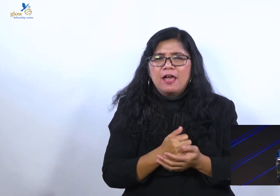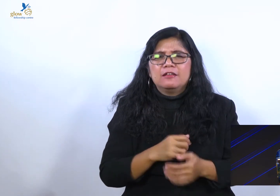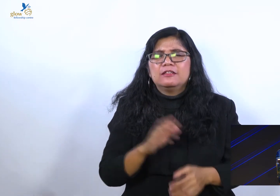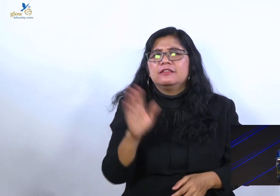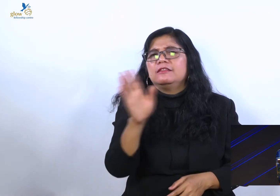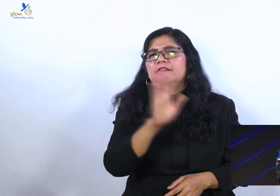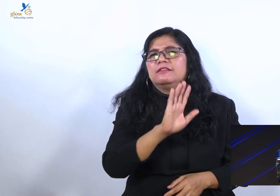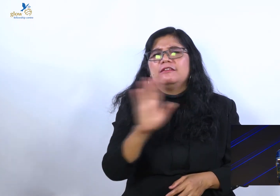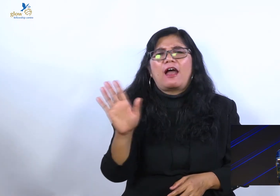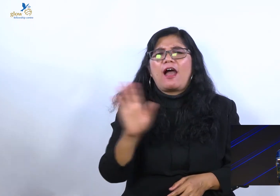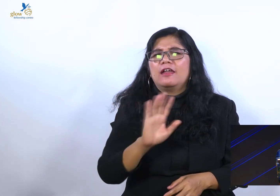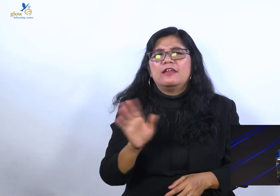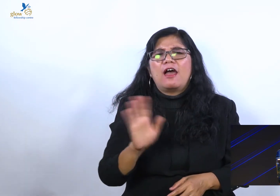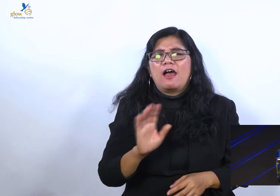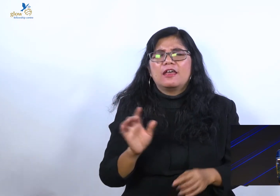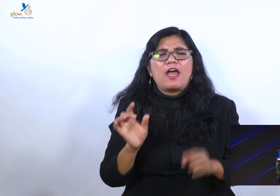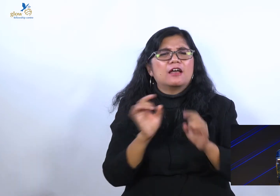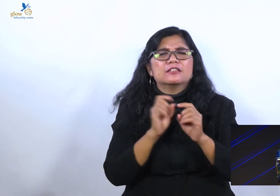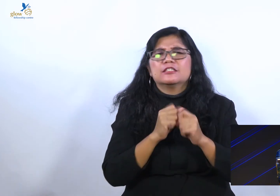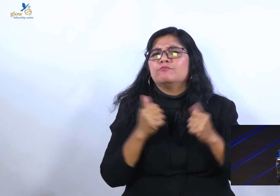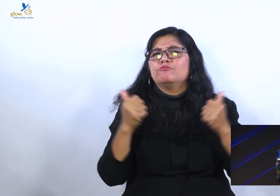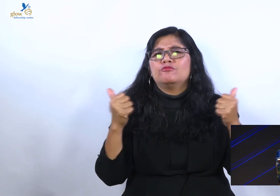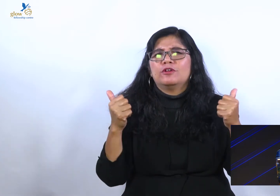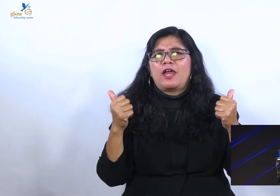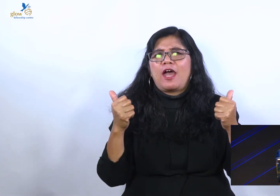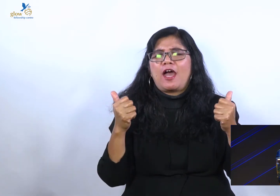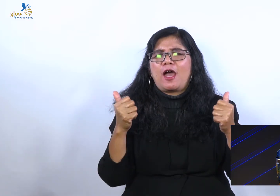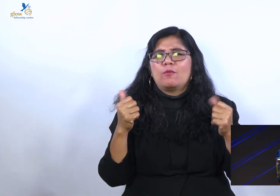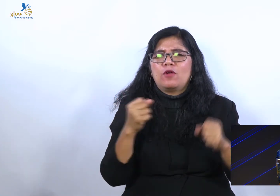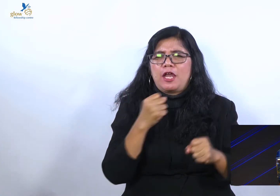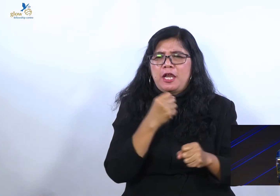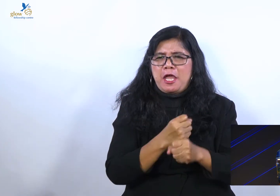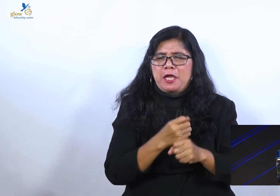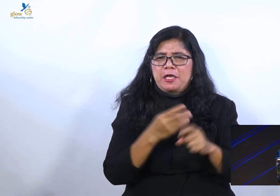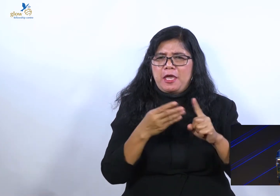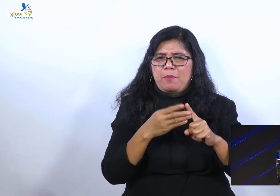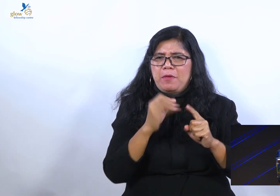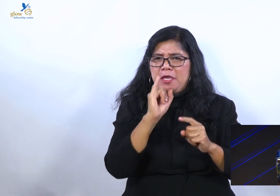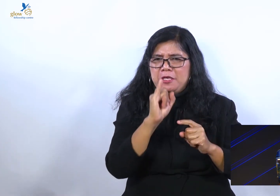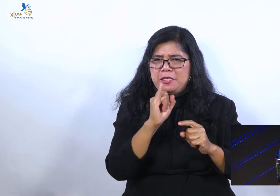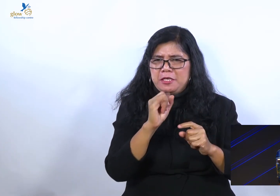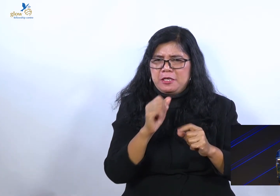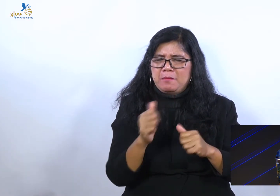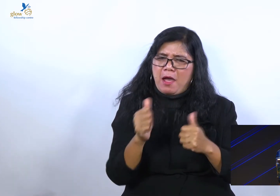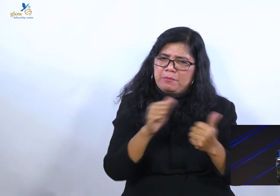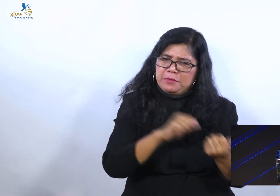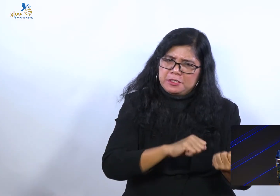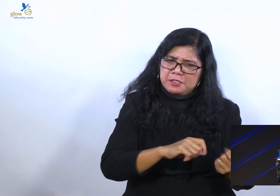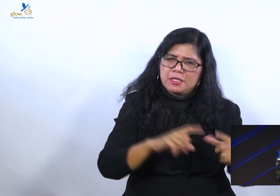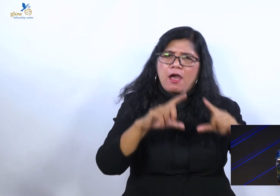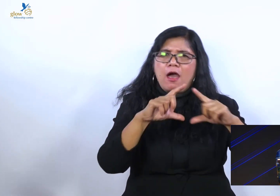GKI, GPIB, Baptis, Advent,